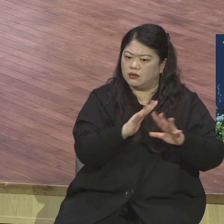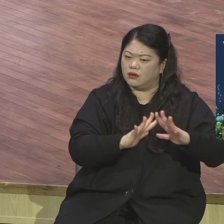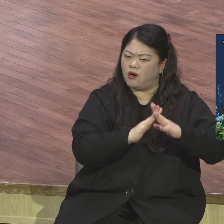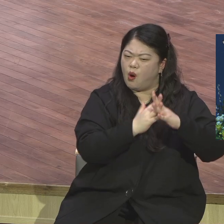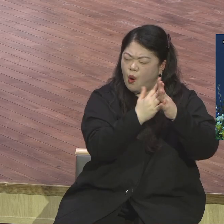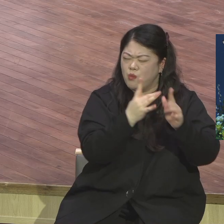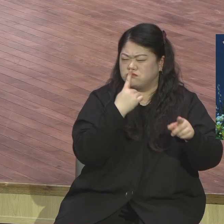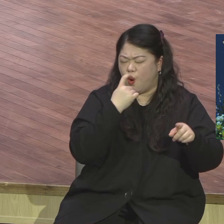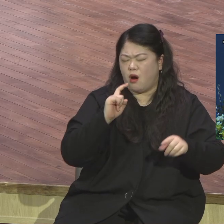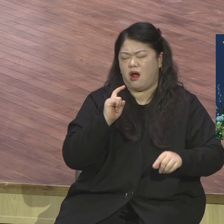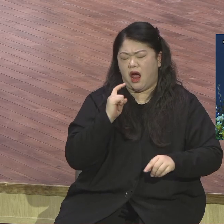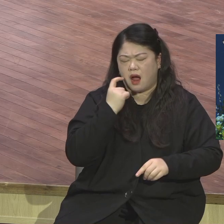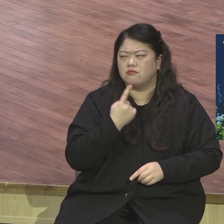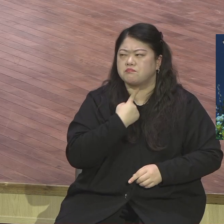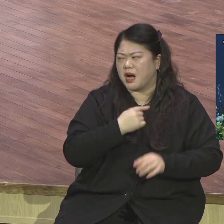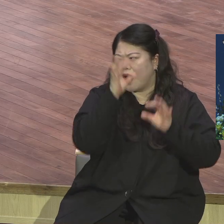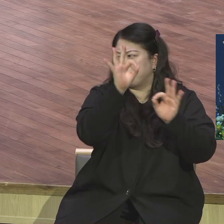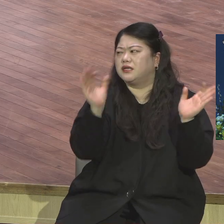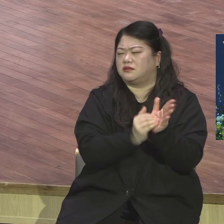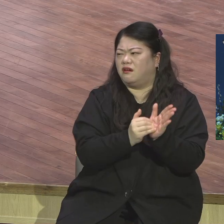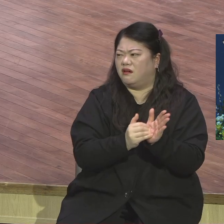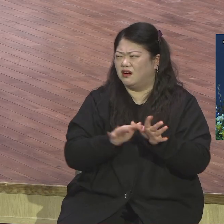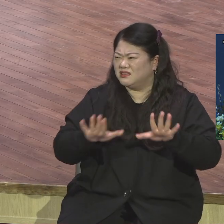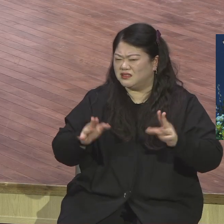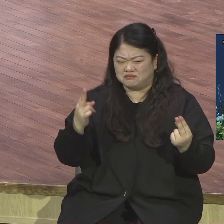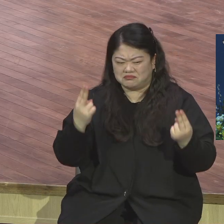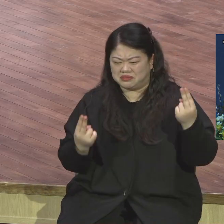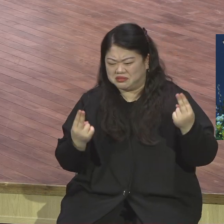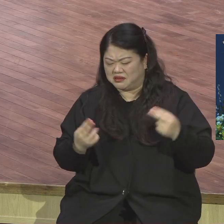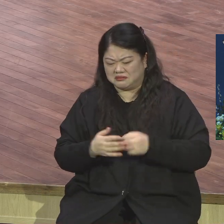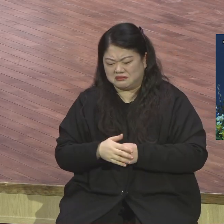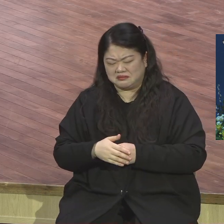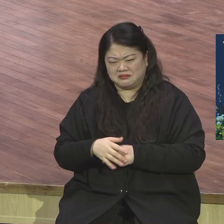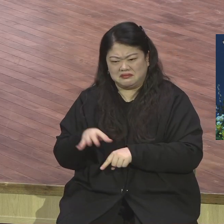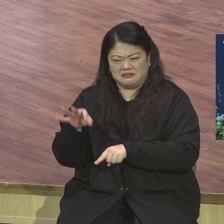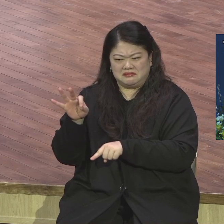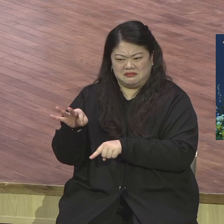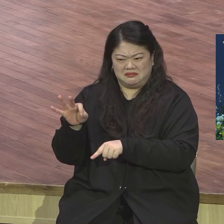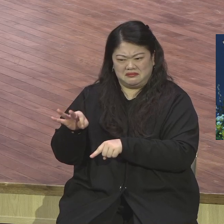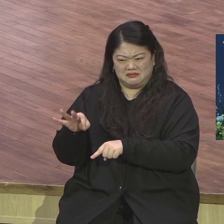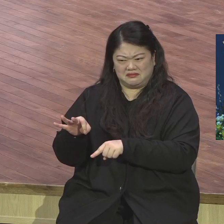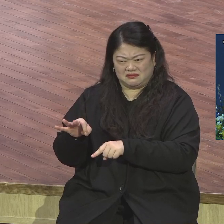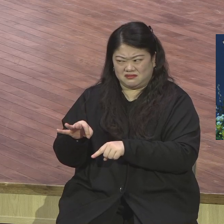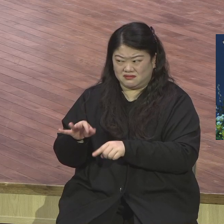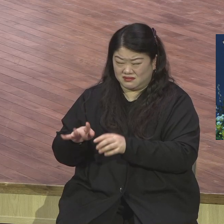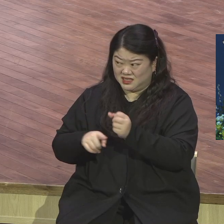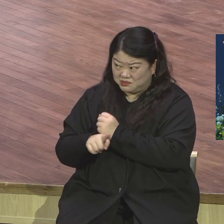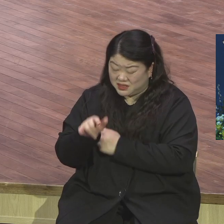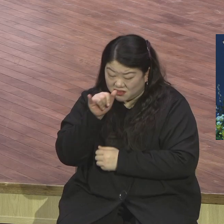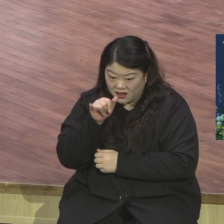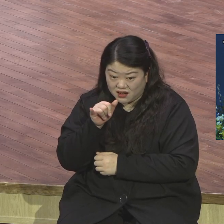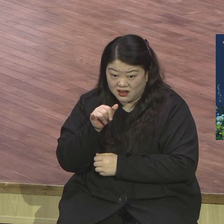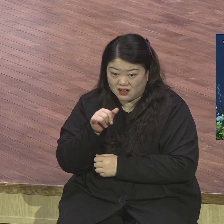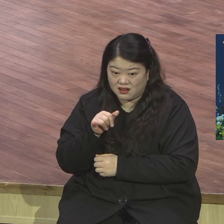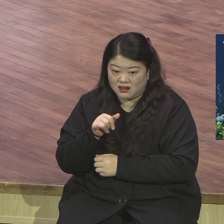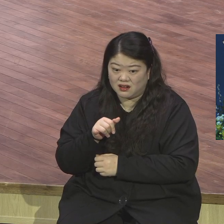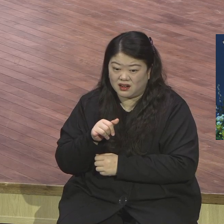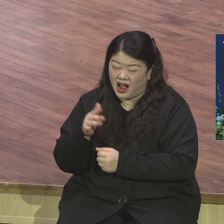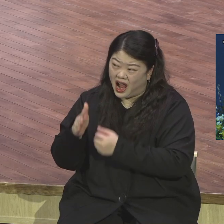이런 갈등이 확 전부 다 분위기가 그렇게 된 것이예요. 해본들 하나님 기뻐하시겠냐.